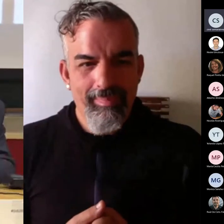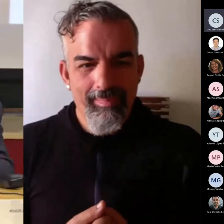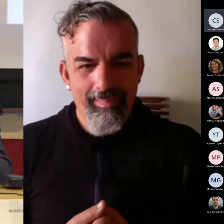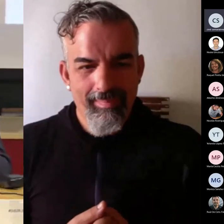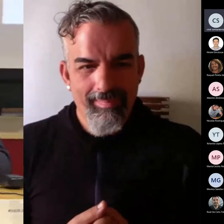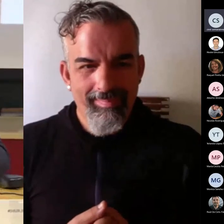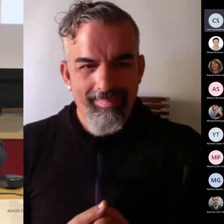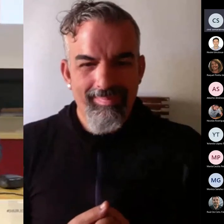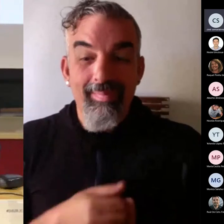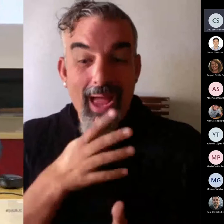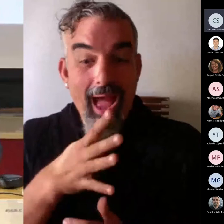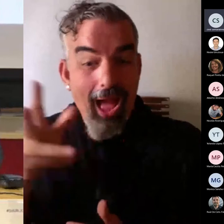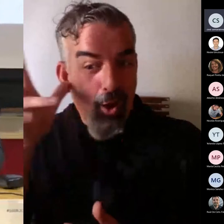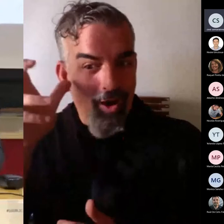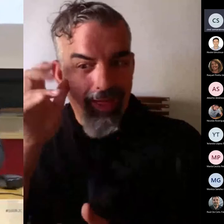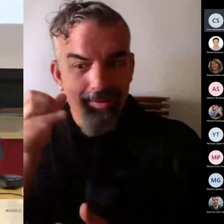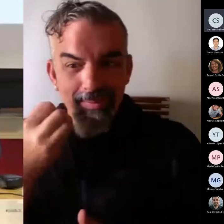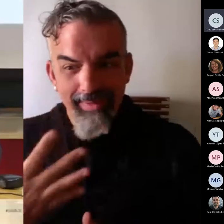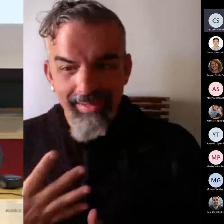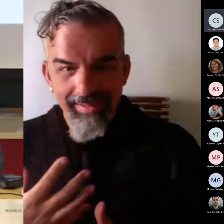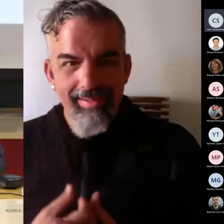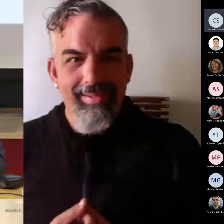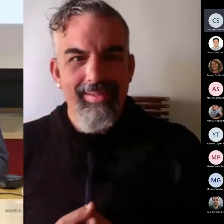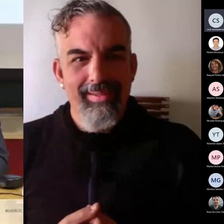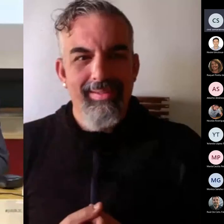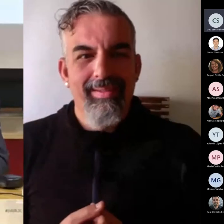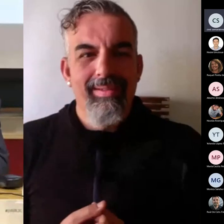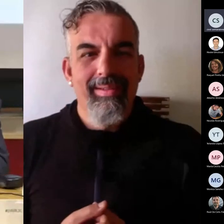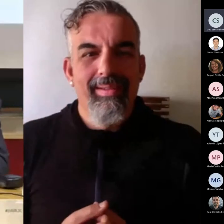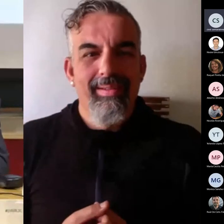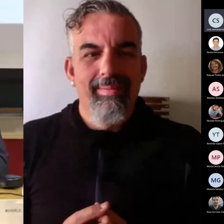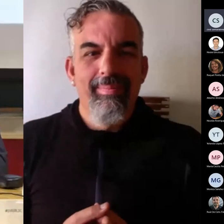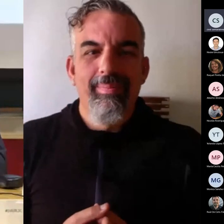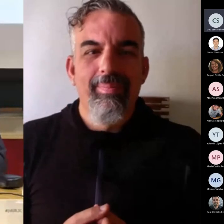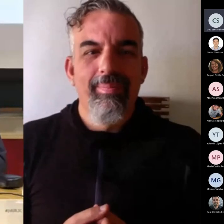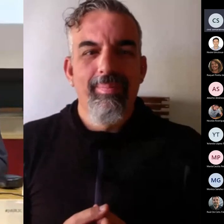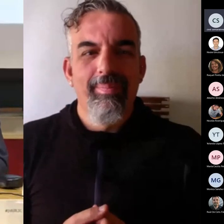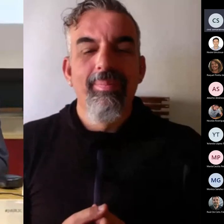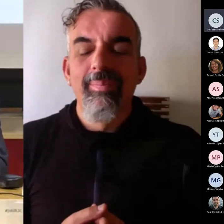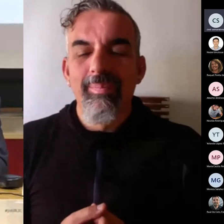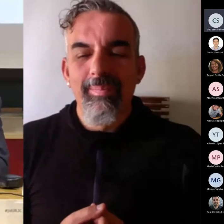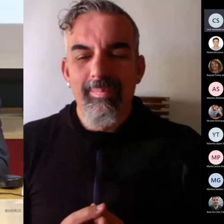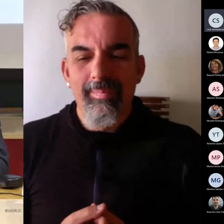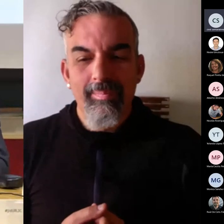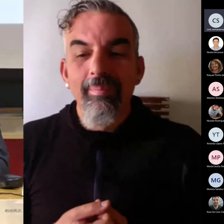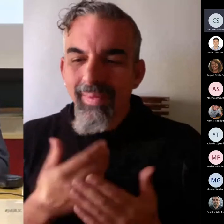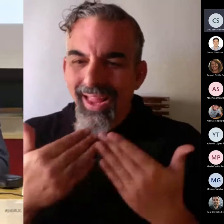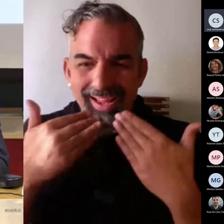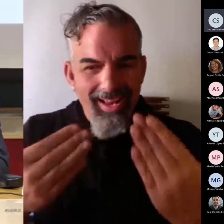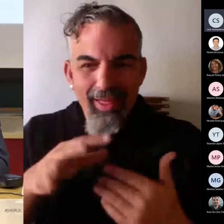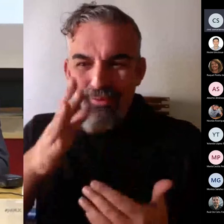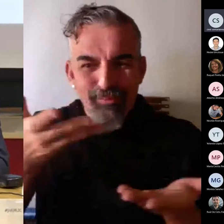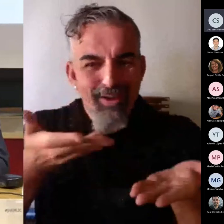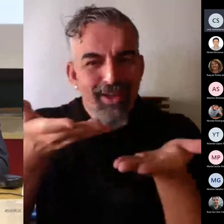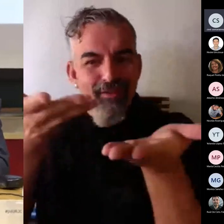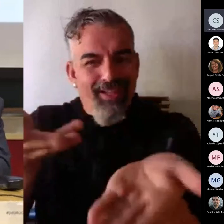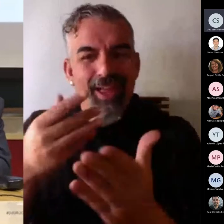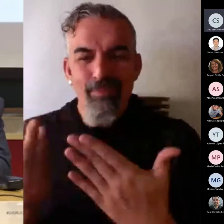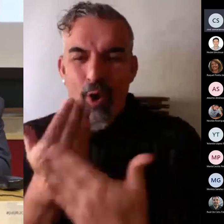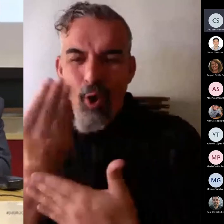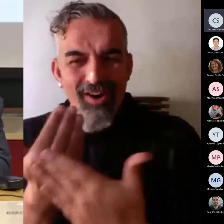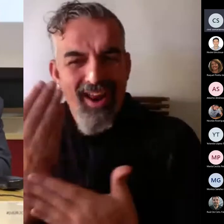Ahora, ahora se me oye el agradecimiento, que es lo más importante. Enormemente la invitación a estar en una jornada de innovación.